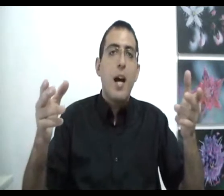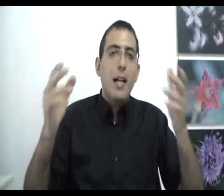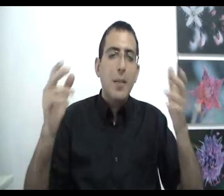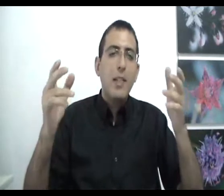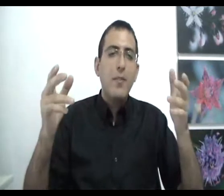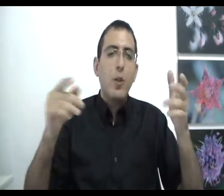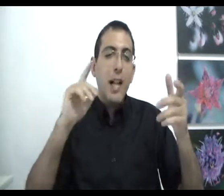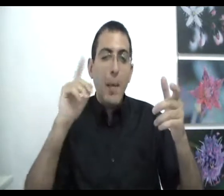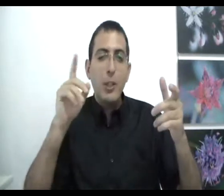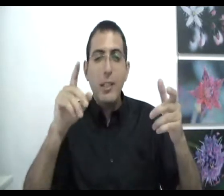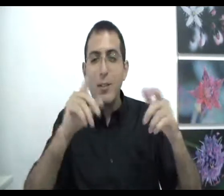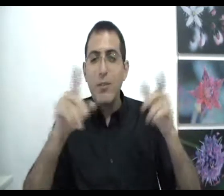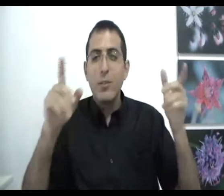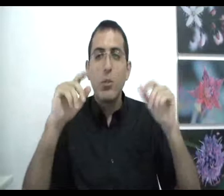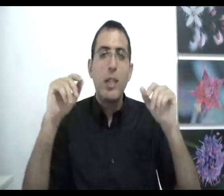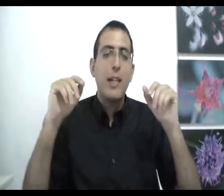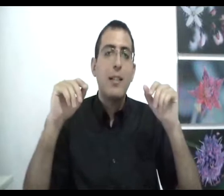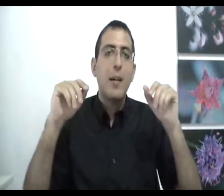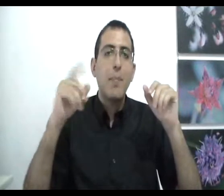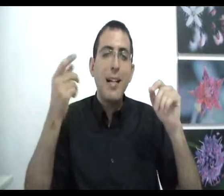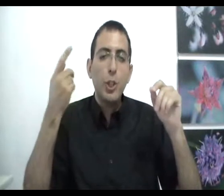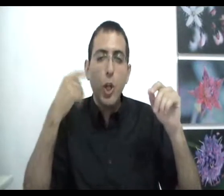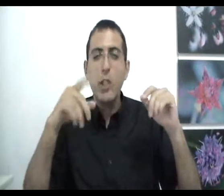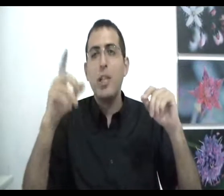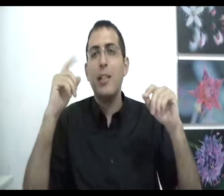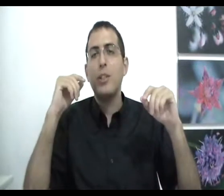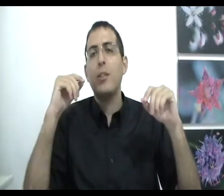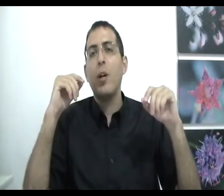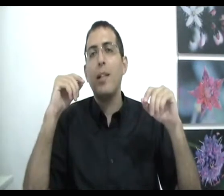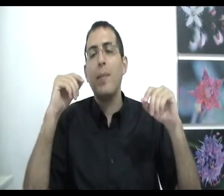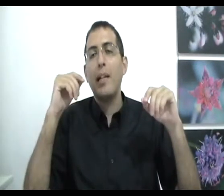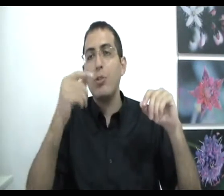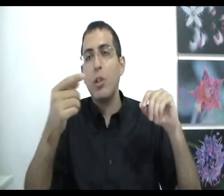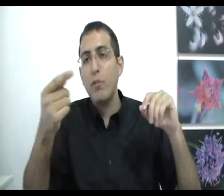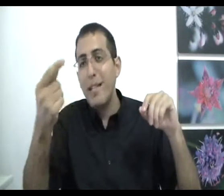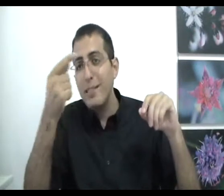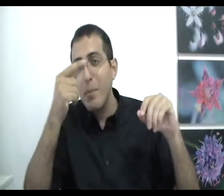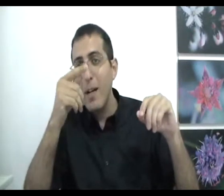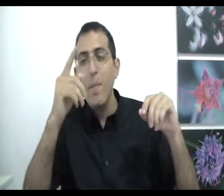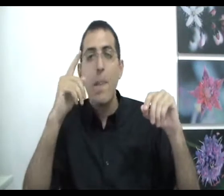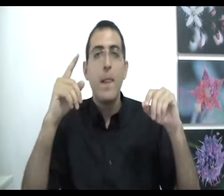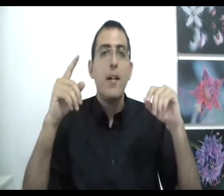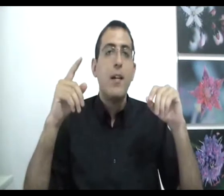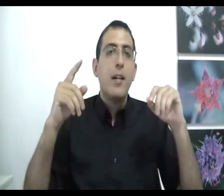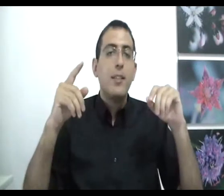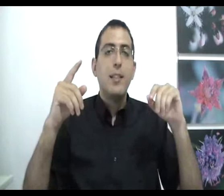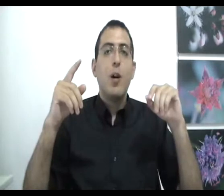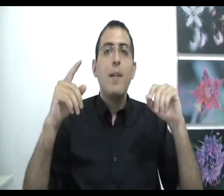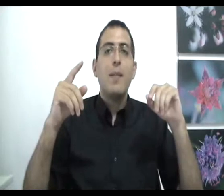האדם צריך לבדוק למה השיטה הזאת ועזות עוזרת לאדם. מה השורש שזה גורם לאדם להרגיש יותר טוב, מה הסיבה שזה גורם לאדם